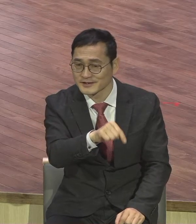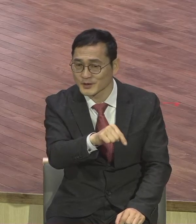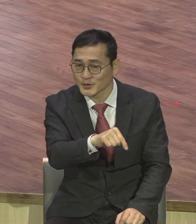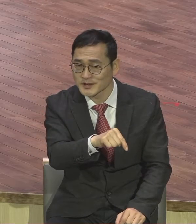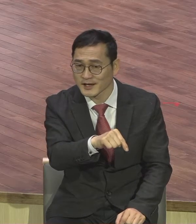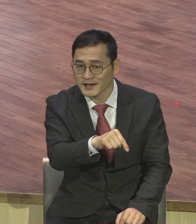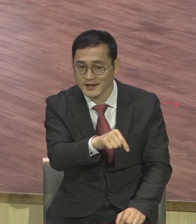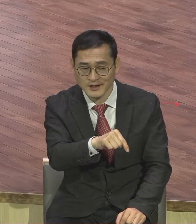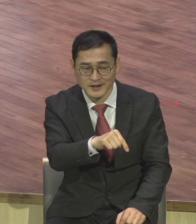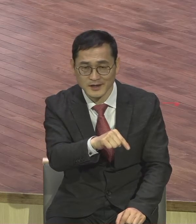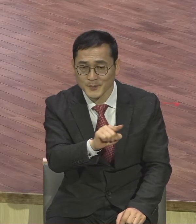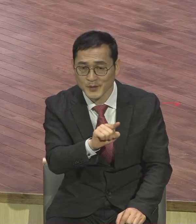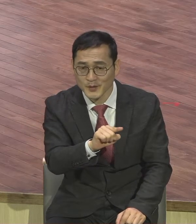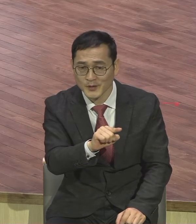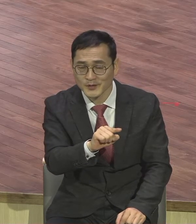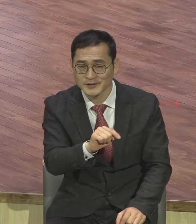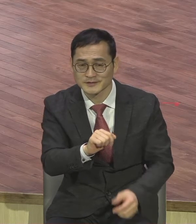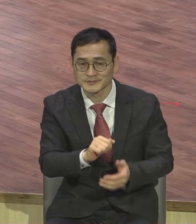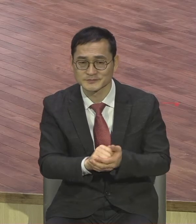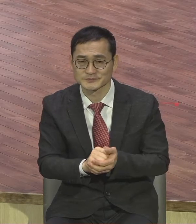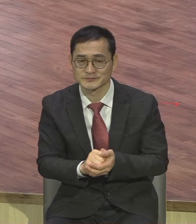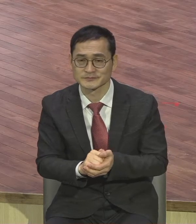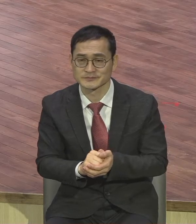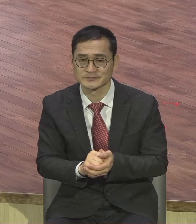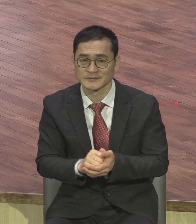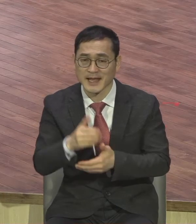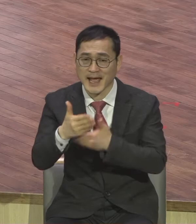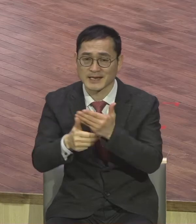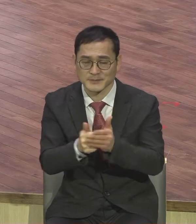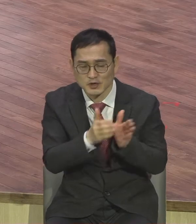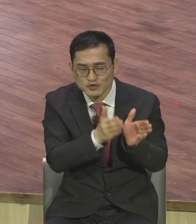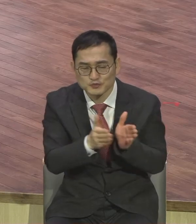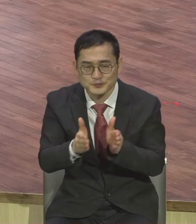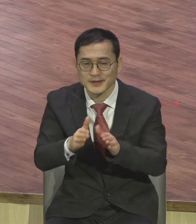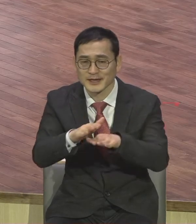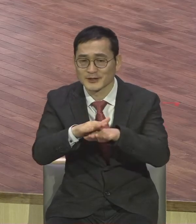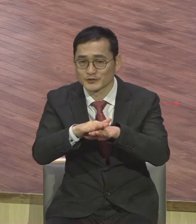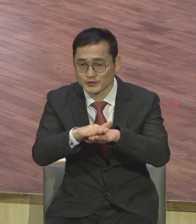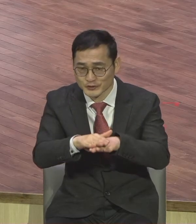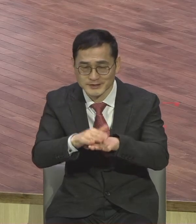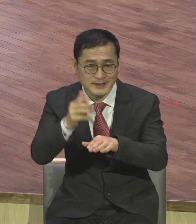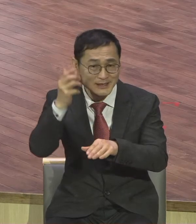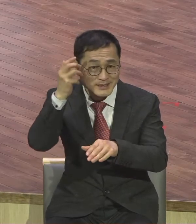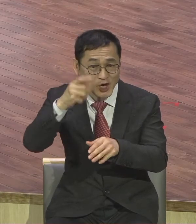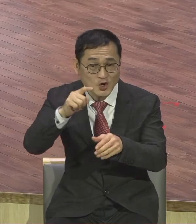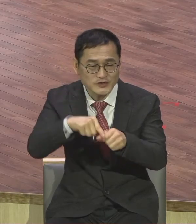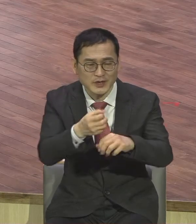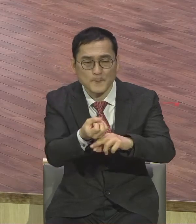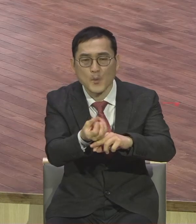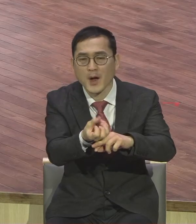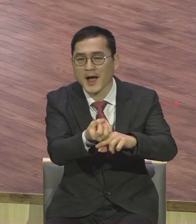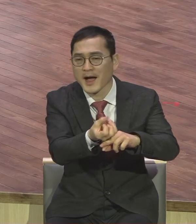있느냐 하나님께서 예배해 놓으신 엄청난 영적 보화 그 속에